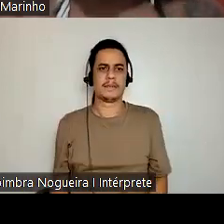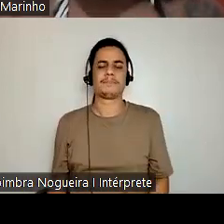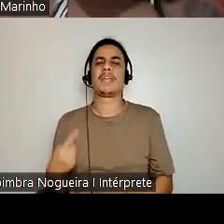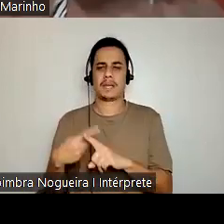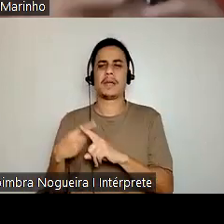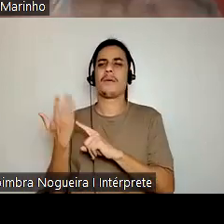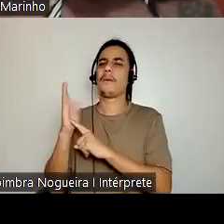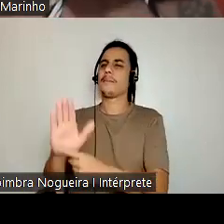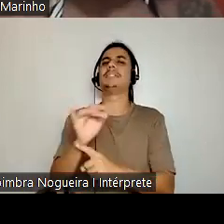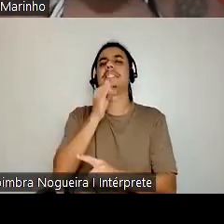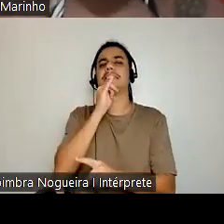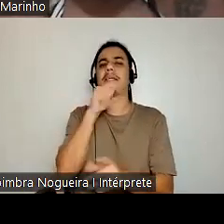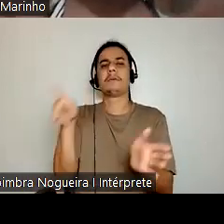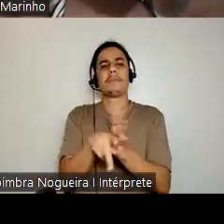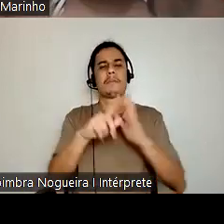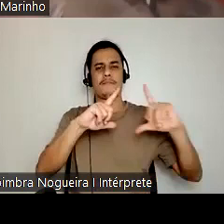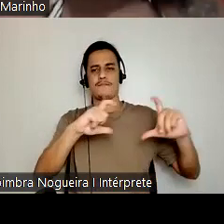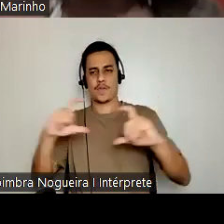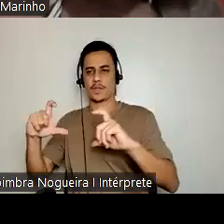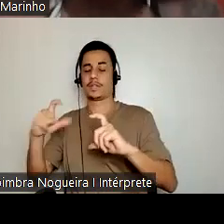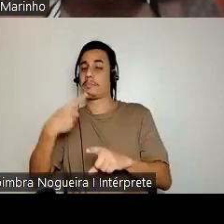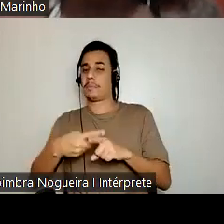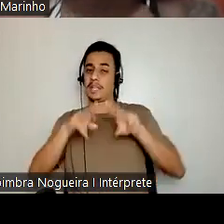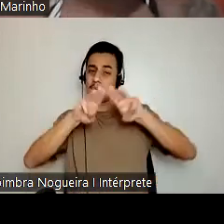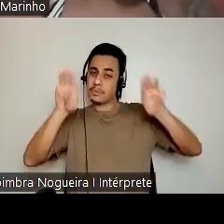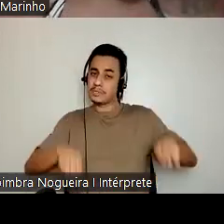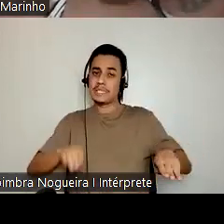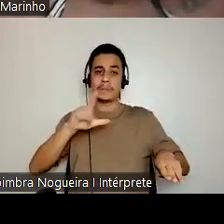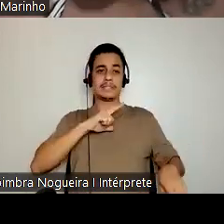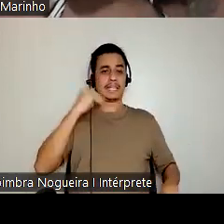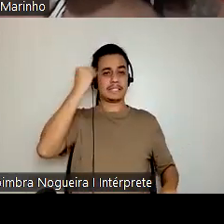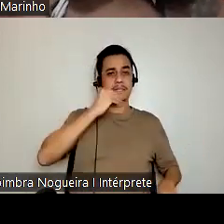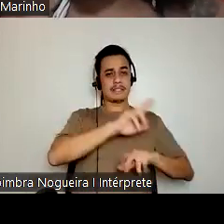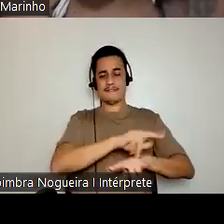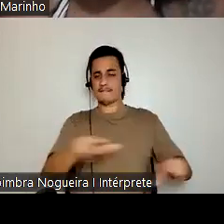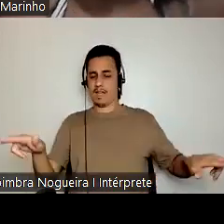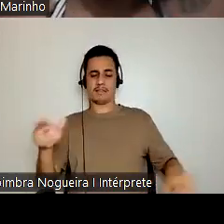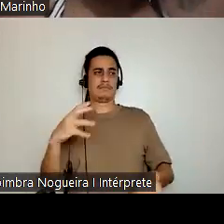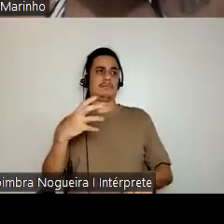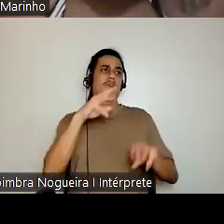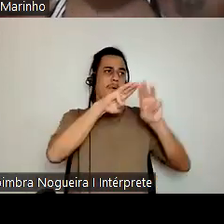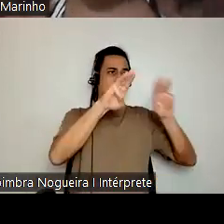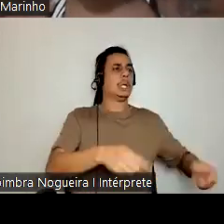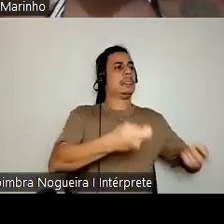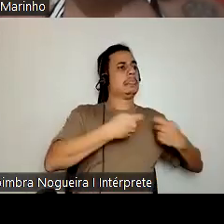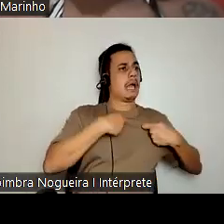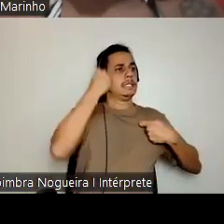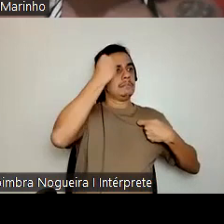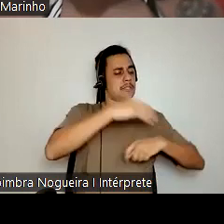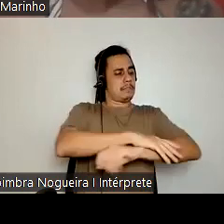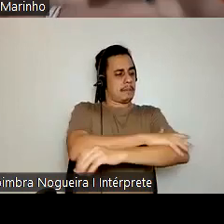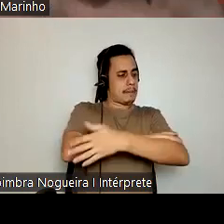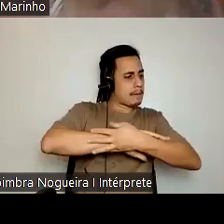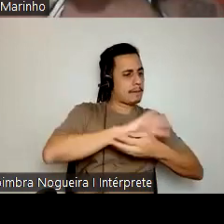da fotografia? Porque os museus são lugares de diferentes tipos de experiência. Experiência sensorial, olfativa, tátil, mas eles são, por